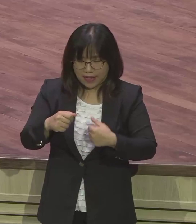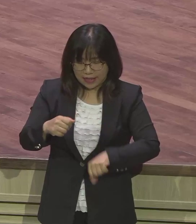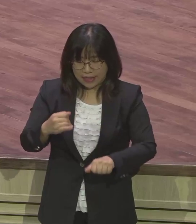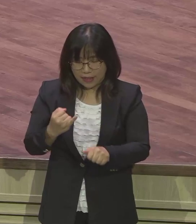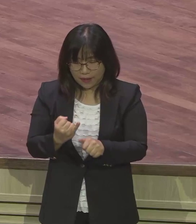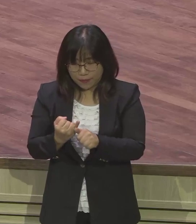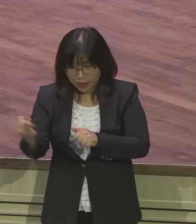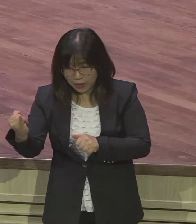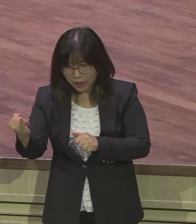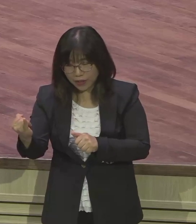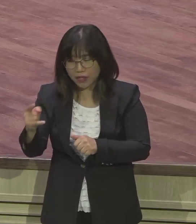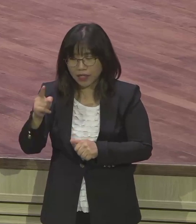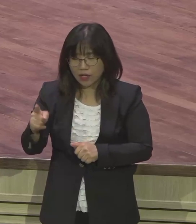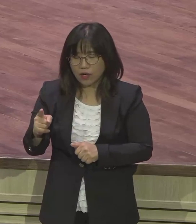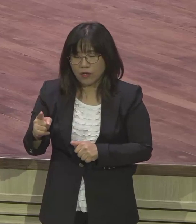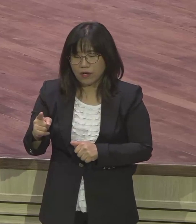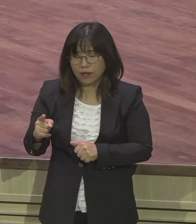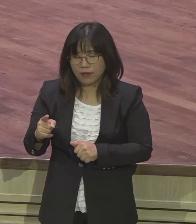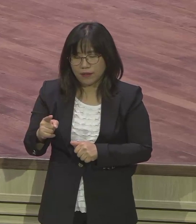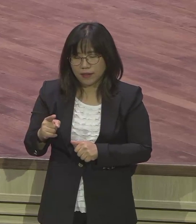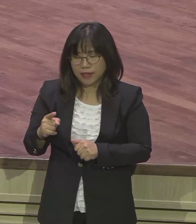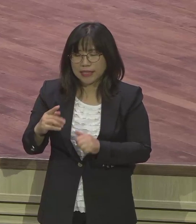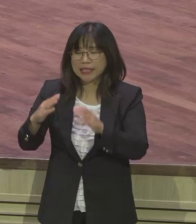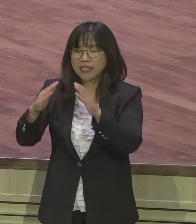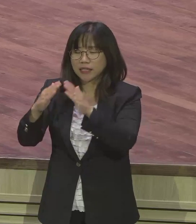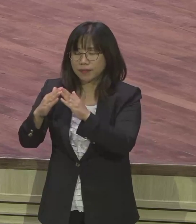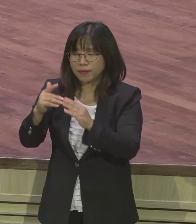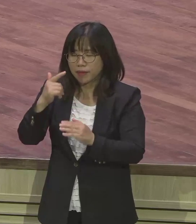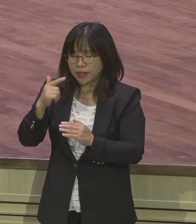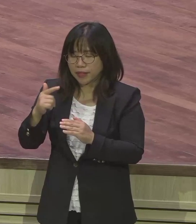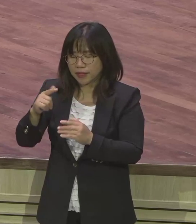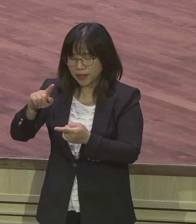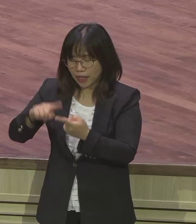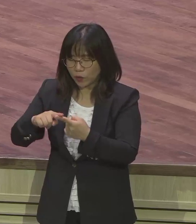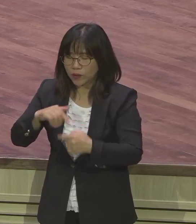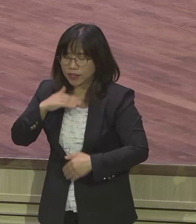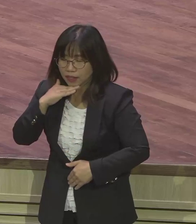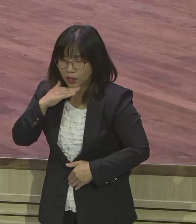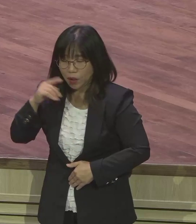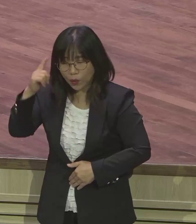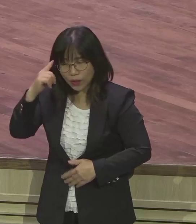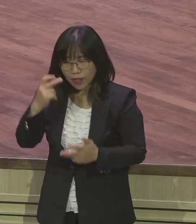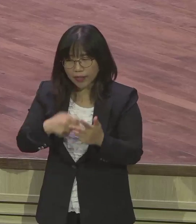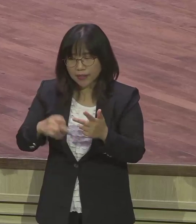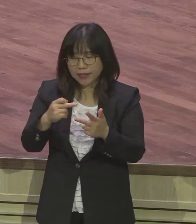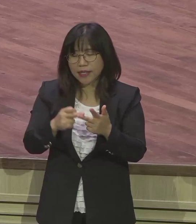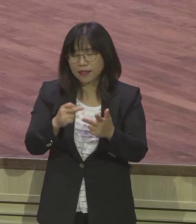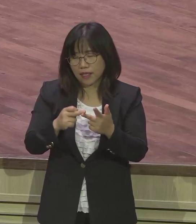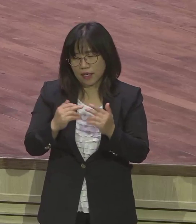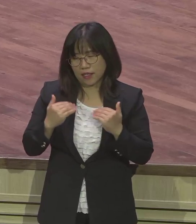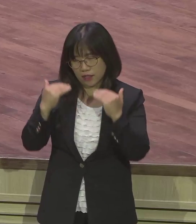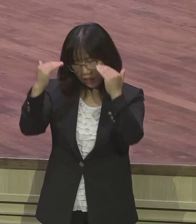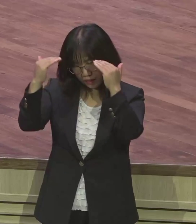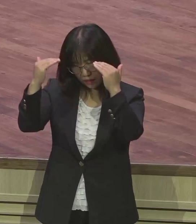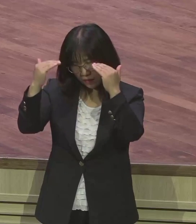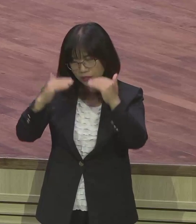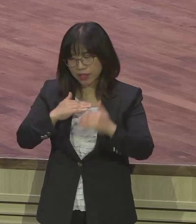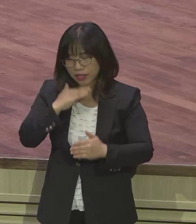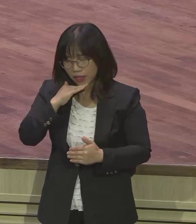아버지 집에 있어 내 아들 셀라가 장성하기를 기다리라 하니 셀라도 그 형들 같이 죽을까 염려하므라 다말이